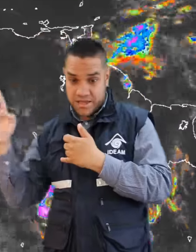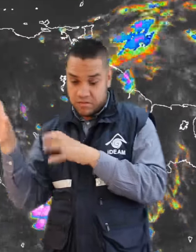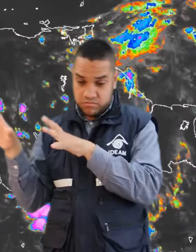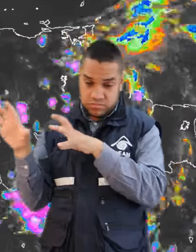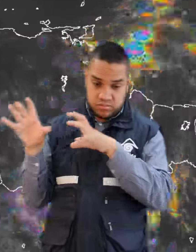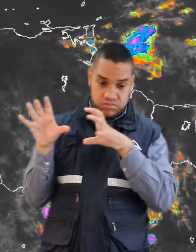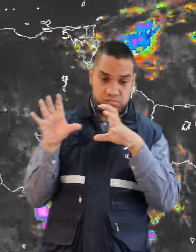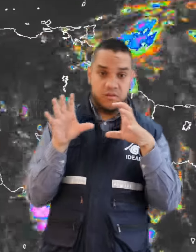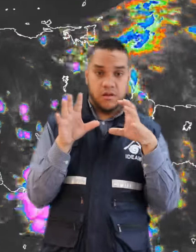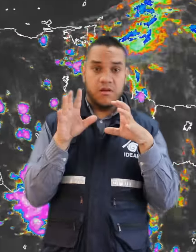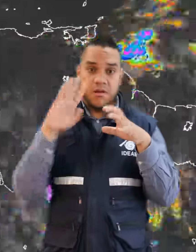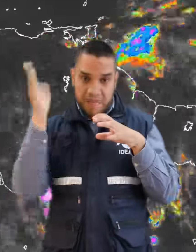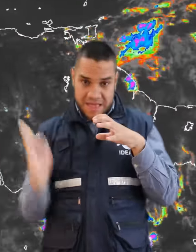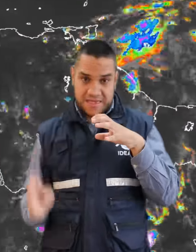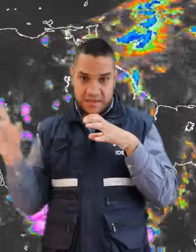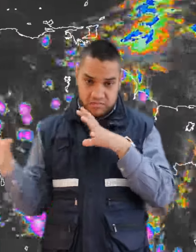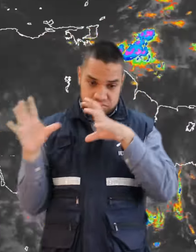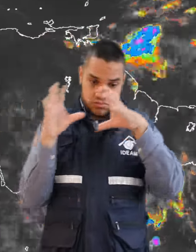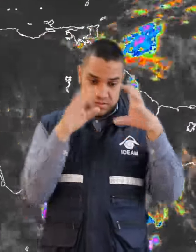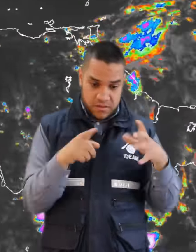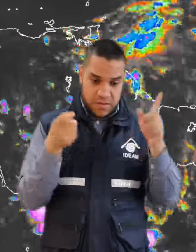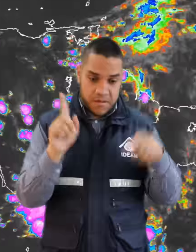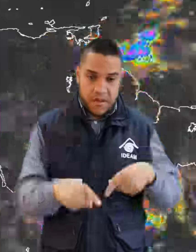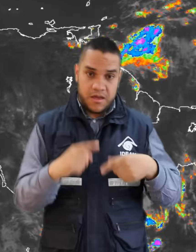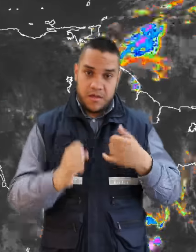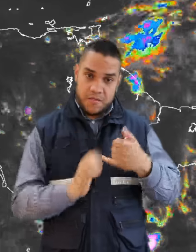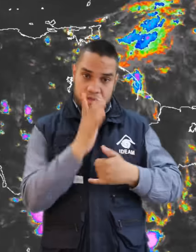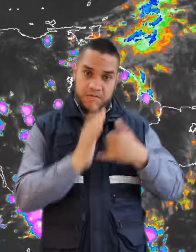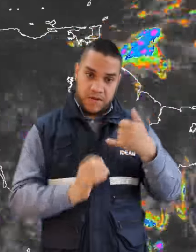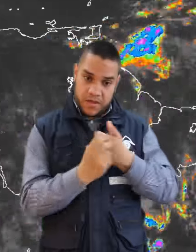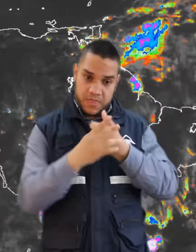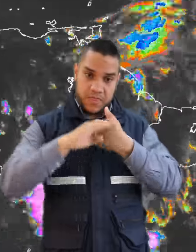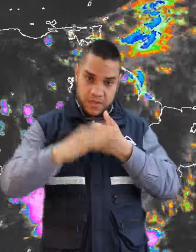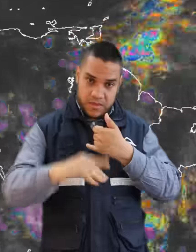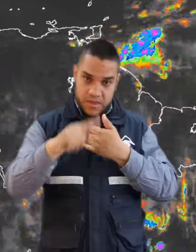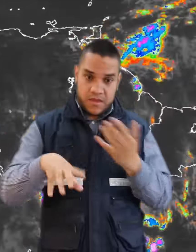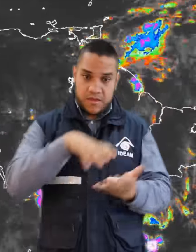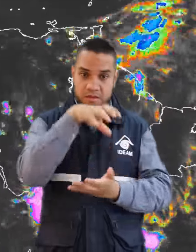la región oriental y sobre algunos sectores de las regiones Pacífica, Antina y Centro del Caribe.